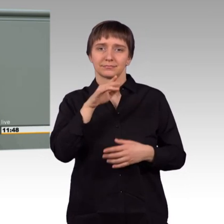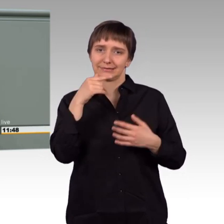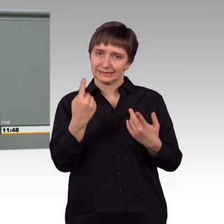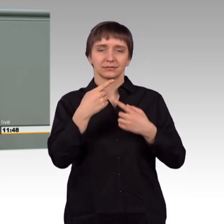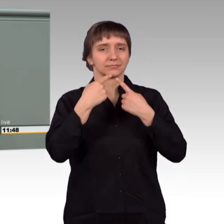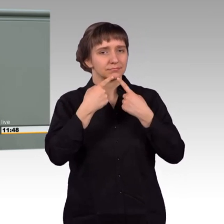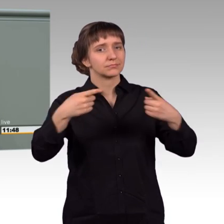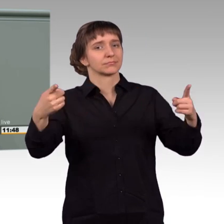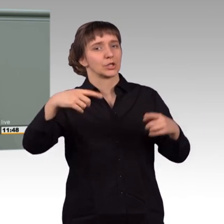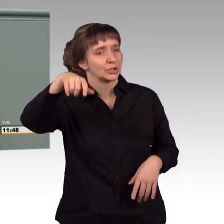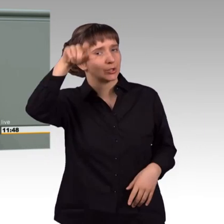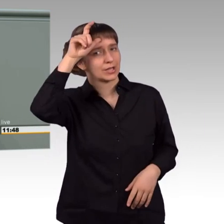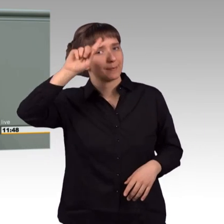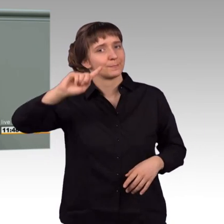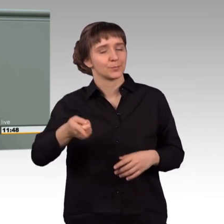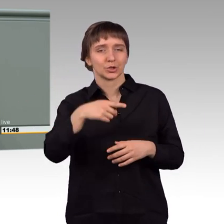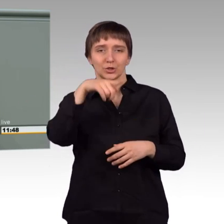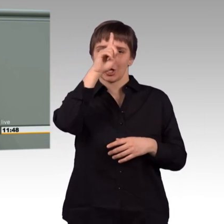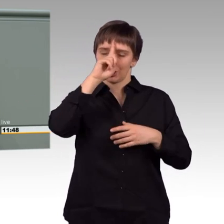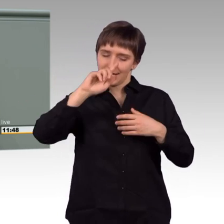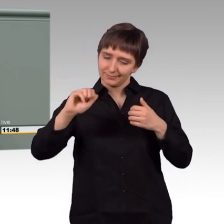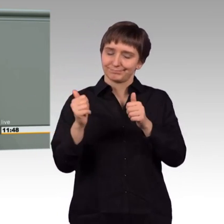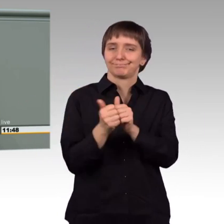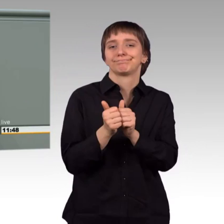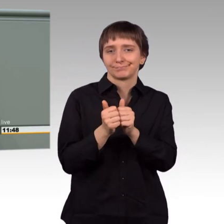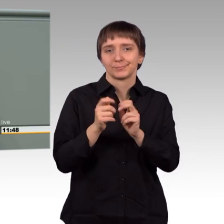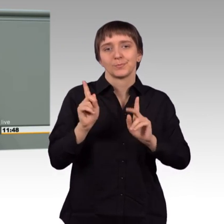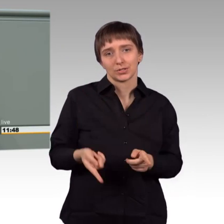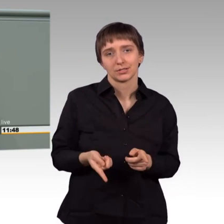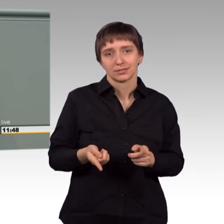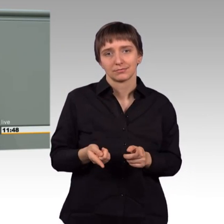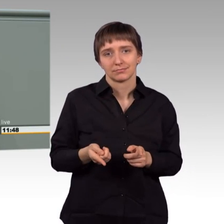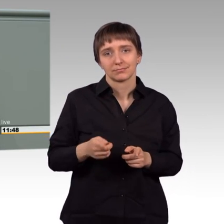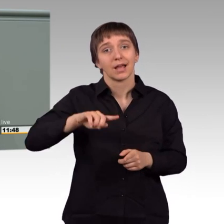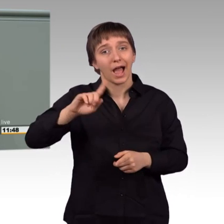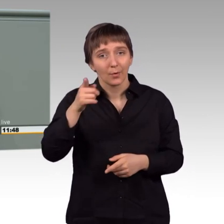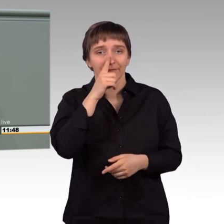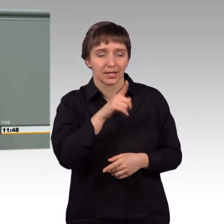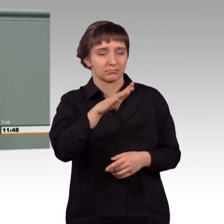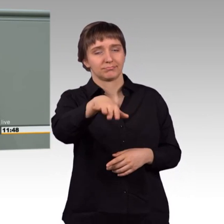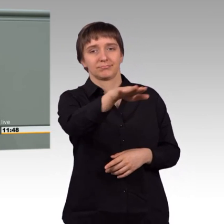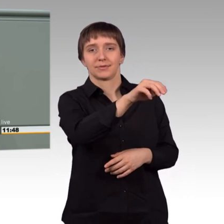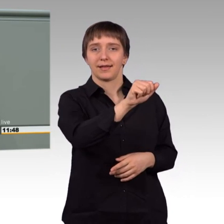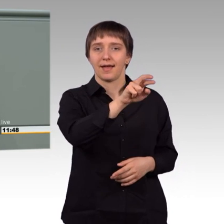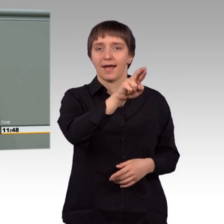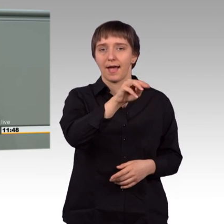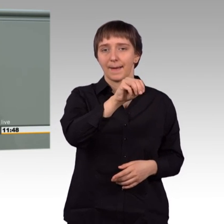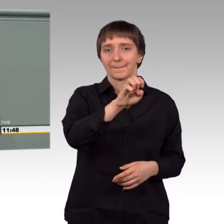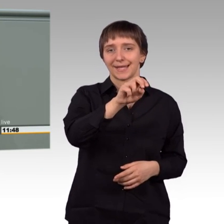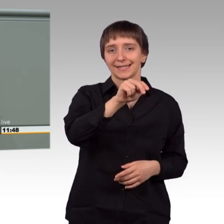an der Seite Deutschlands gehalten werden, auch wenn die Armenier dabei zugrunde gehen. Heute drängt sich einem der